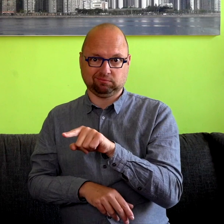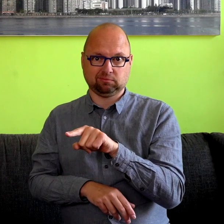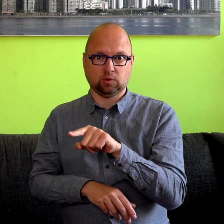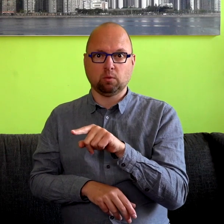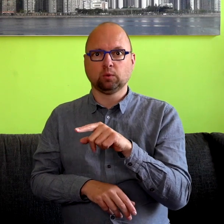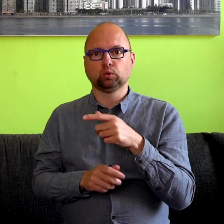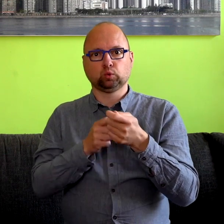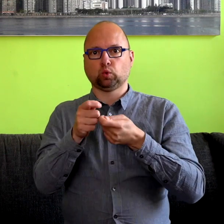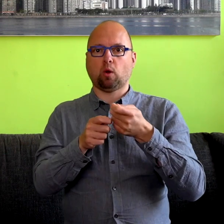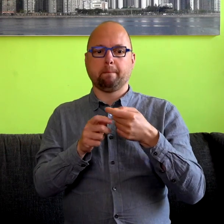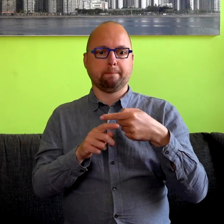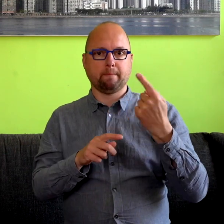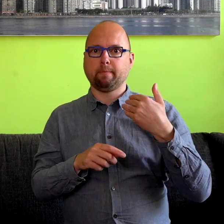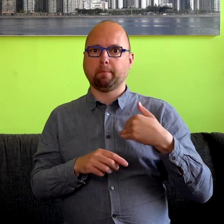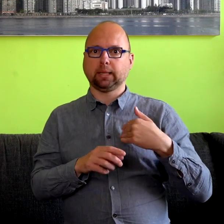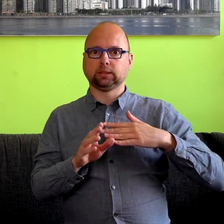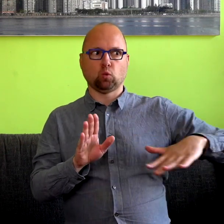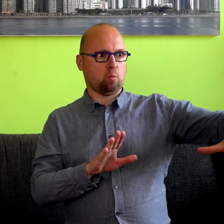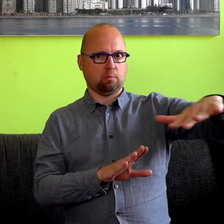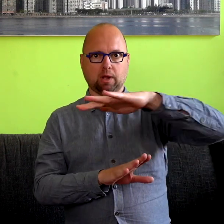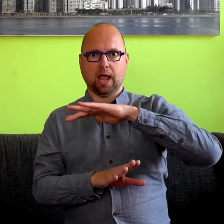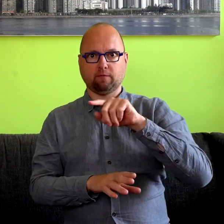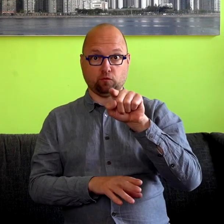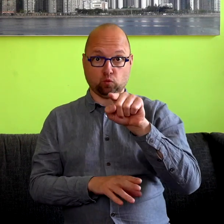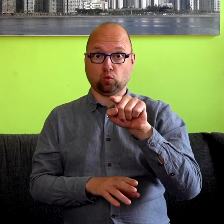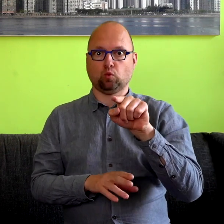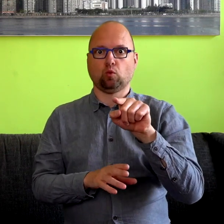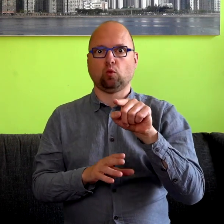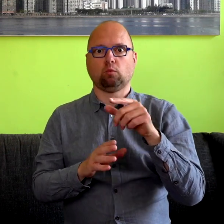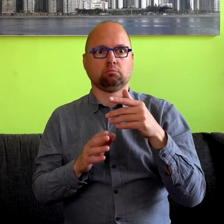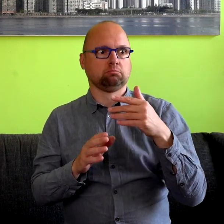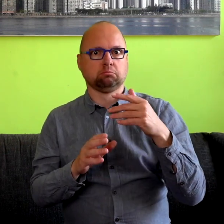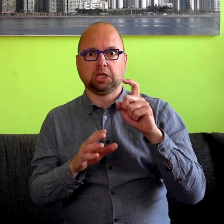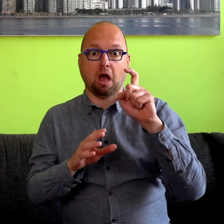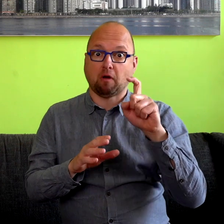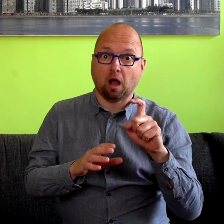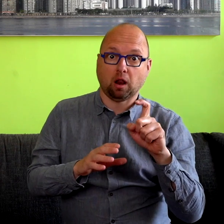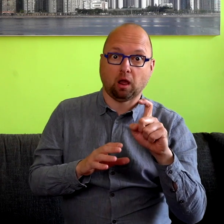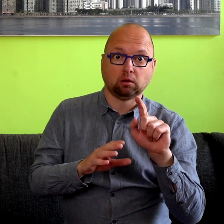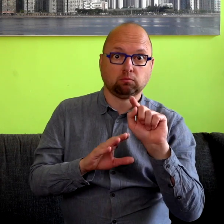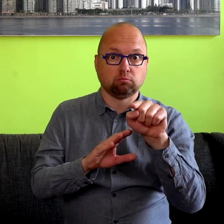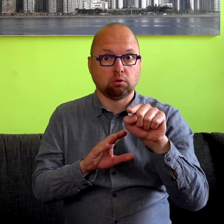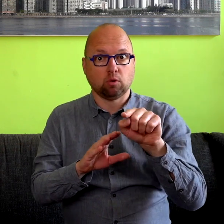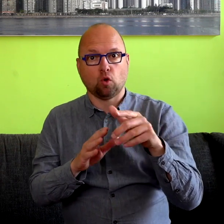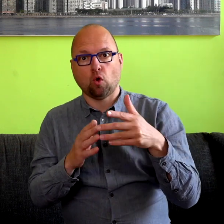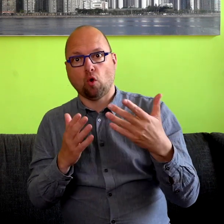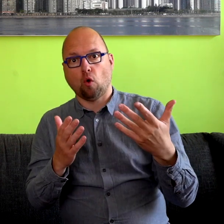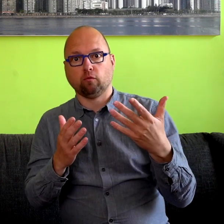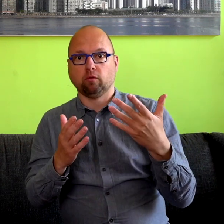om zo met veel meer mensen in uw omgeving te communiceren die daar misschien wel een beetje afhankelijk van zijn aan het worden,